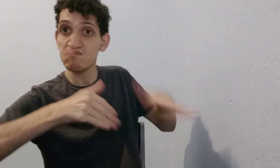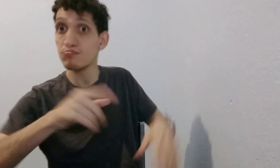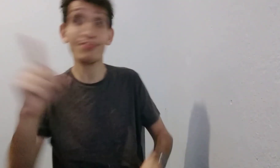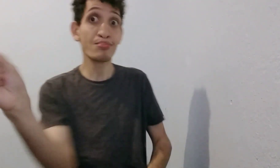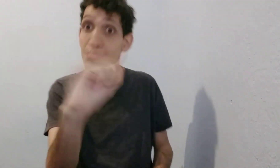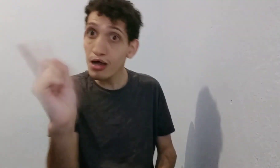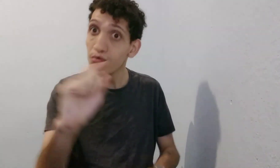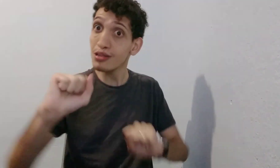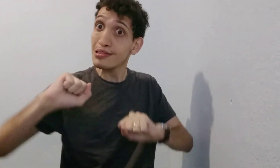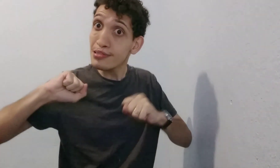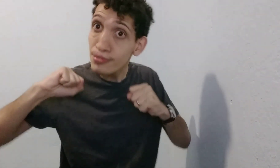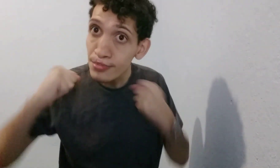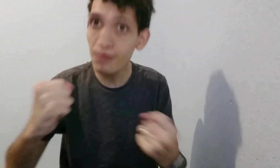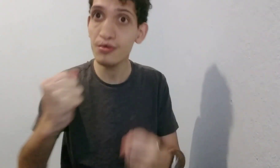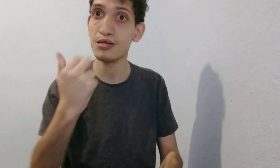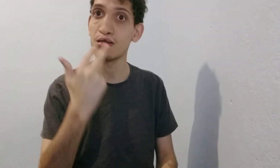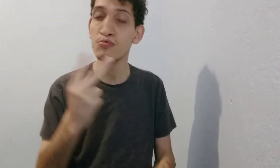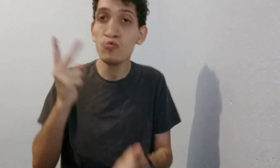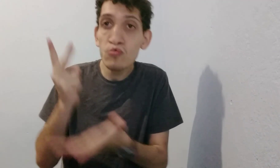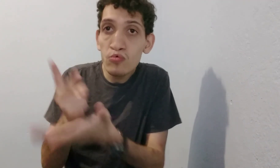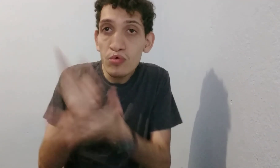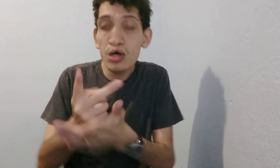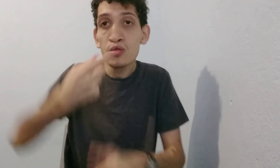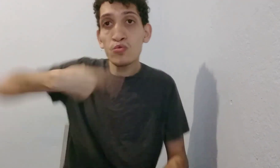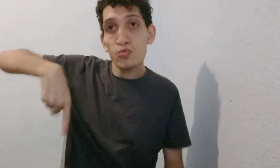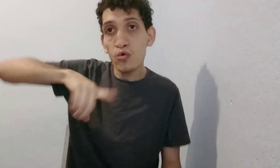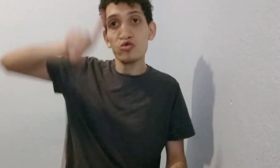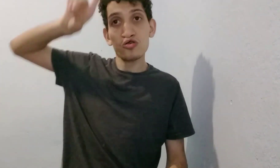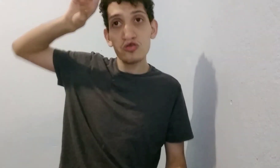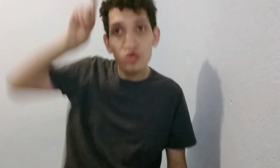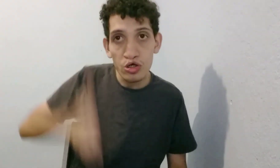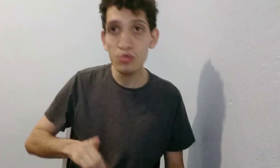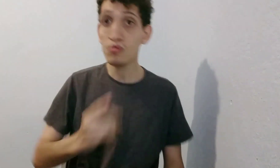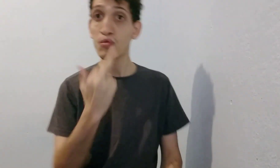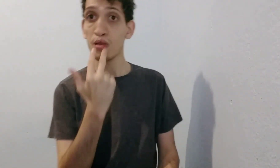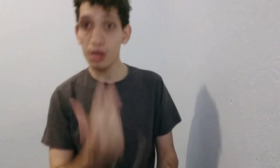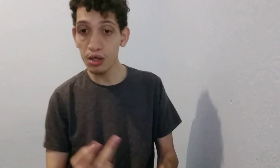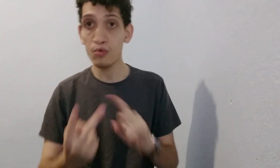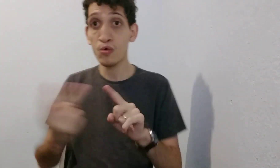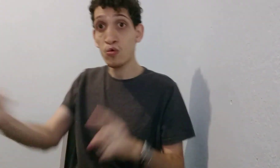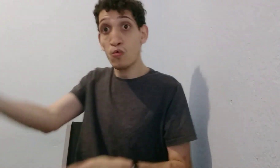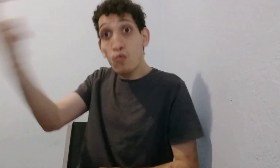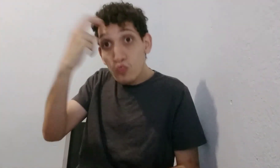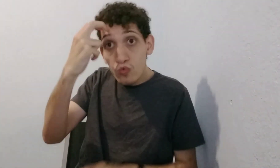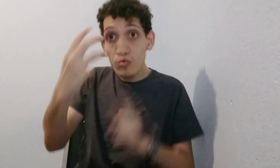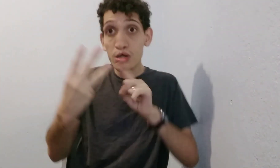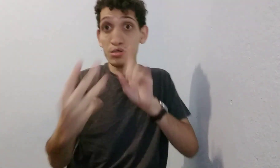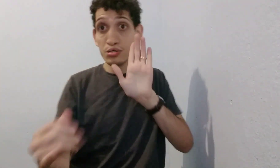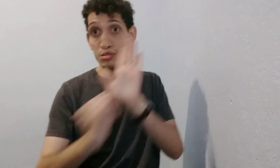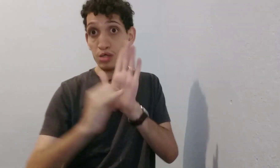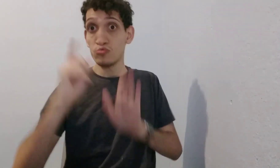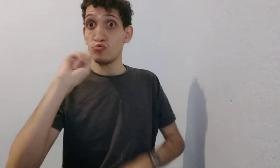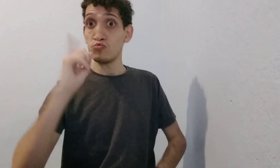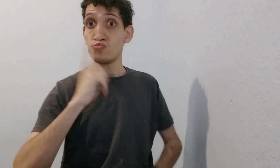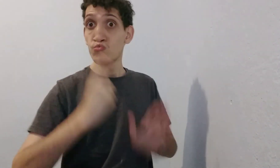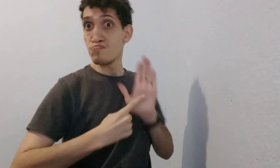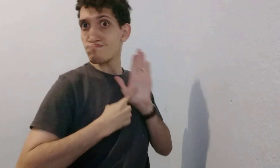língua realmente não é deixar para lá, é depender a nossa língua. Continuar lutando pelo nosso direito de um índice, cultural, da nossa